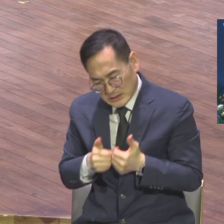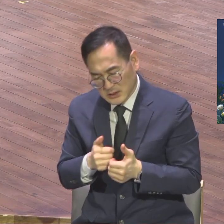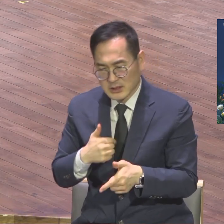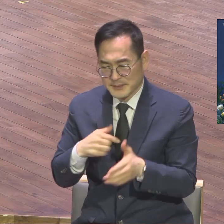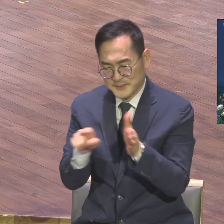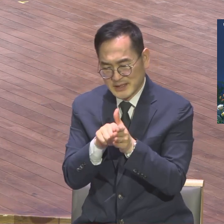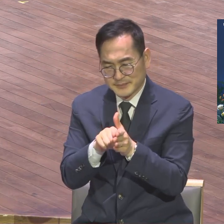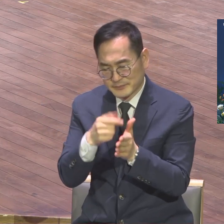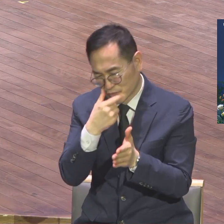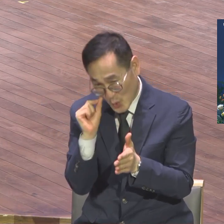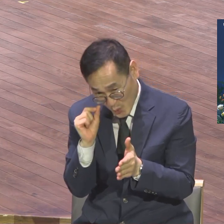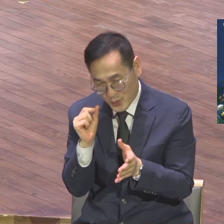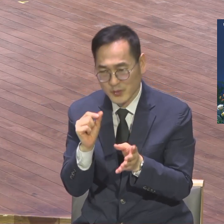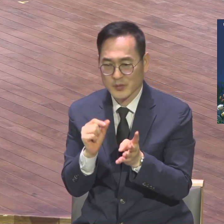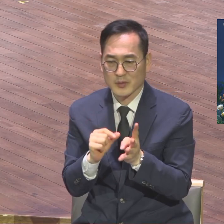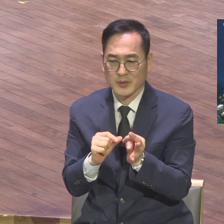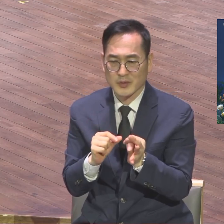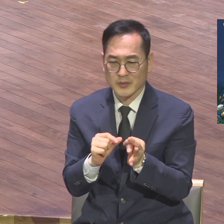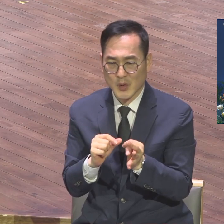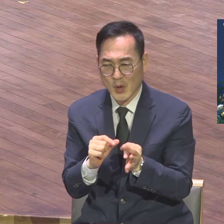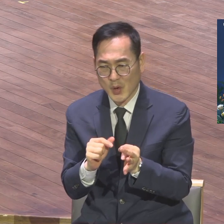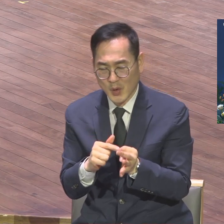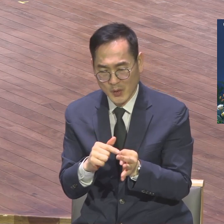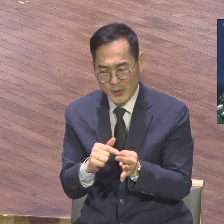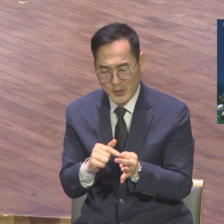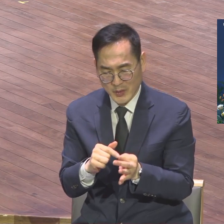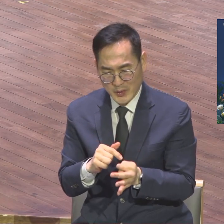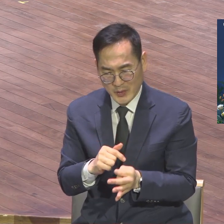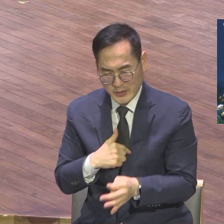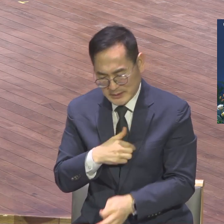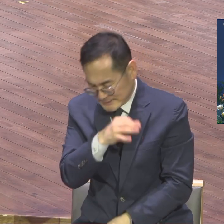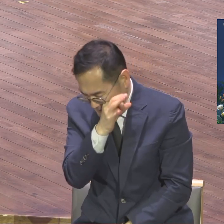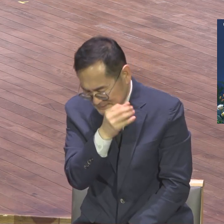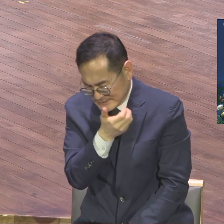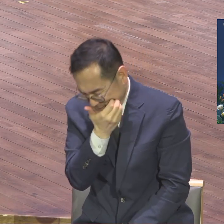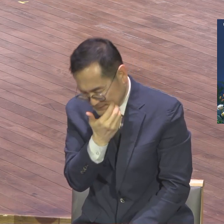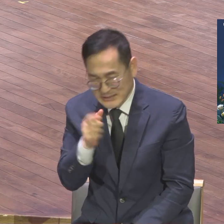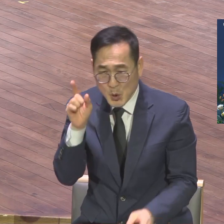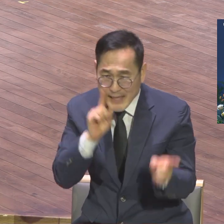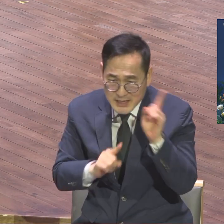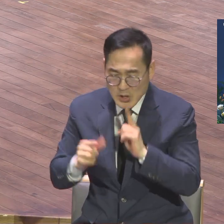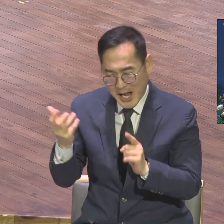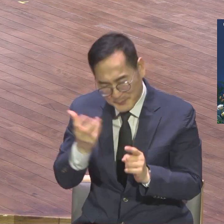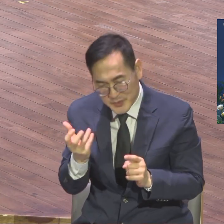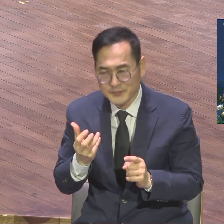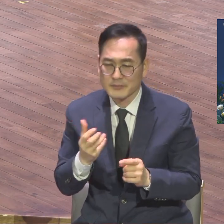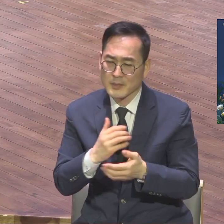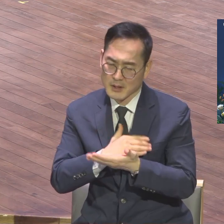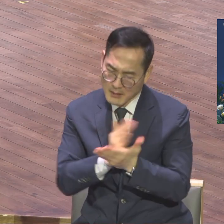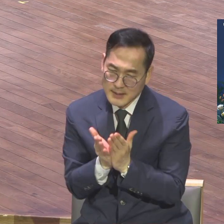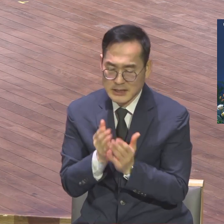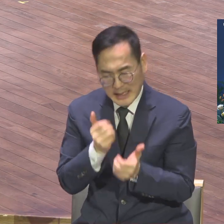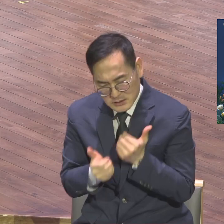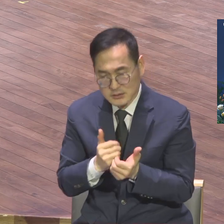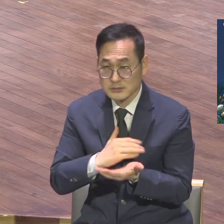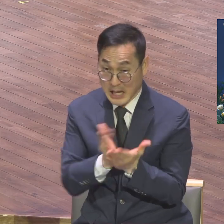이 정지의식 각종 상처 아픔 이 갈등 요소들 몽땅 다 예수